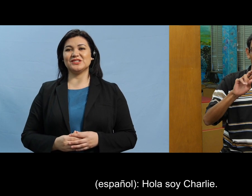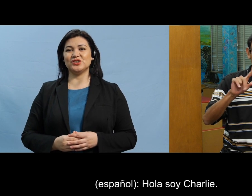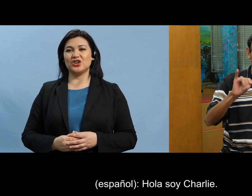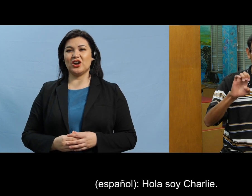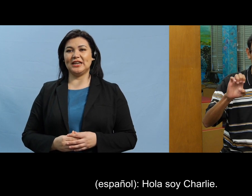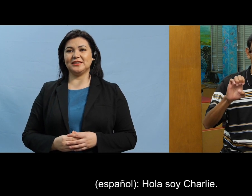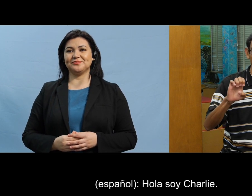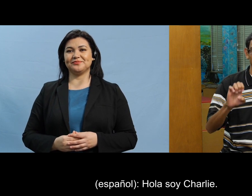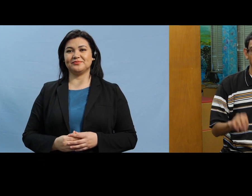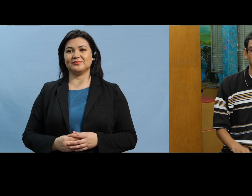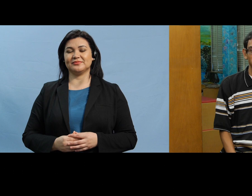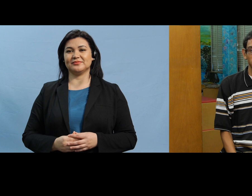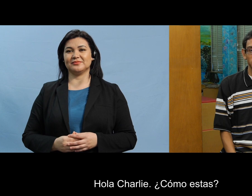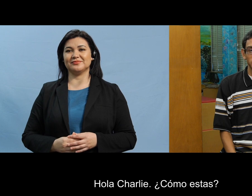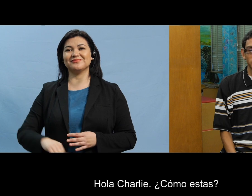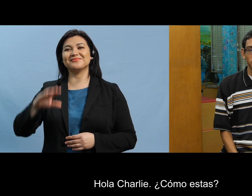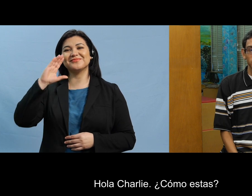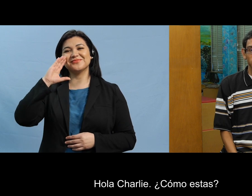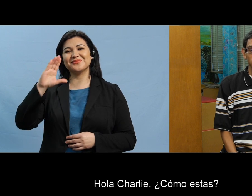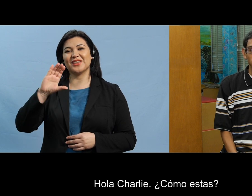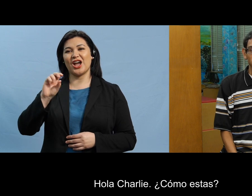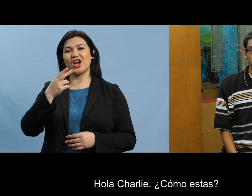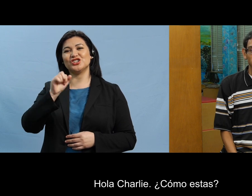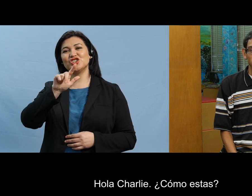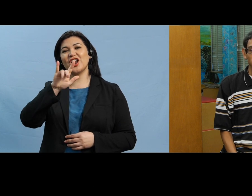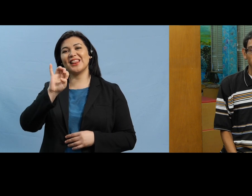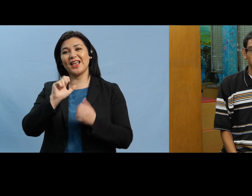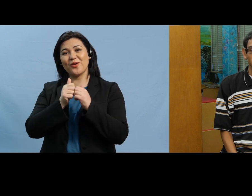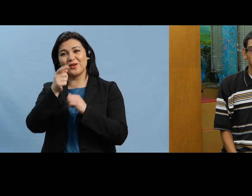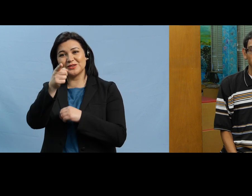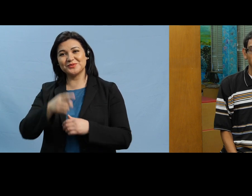hola soy charlie hola charlie cómo estás